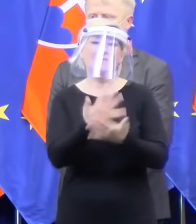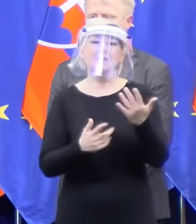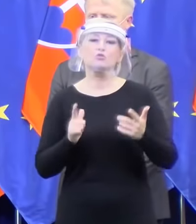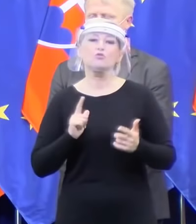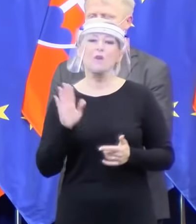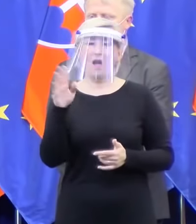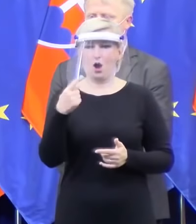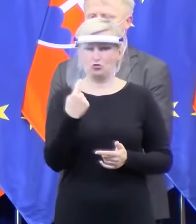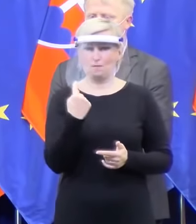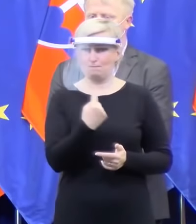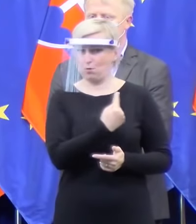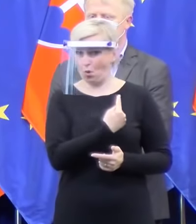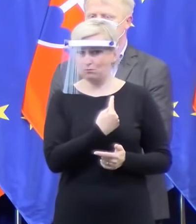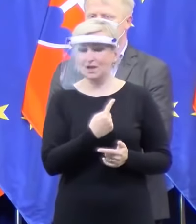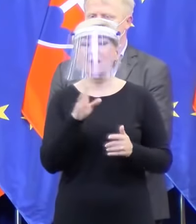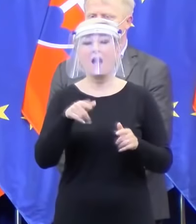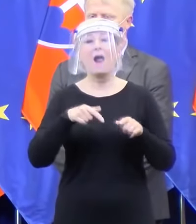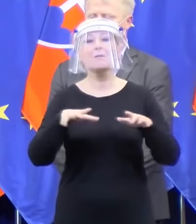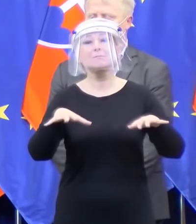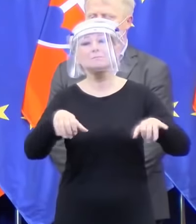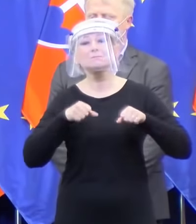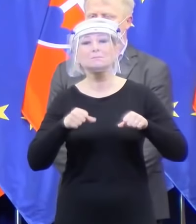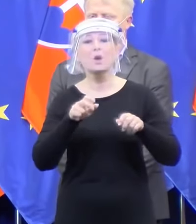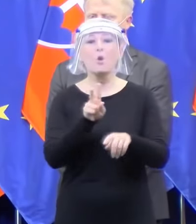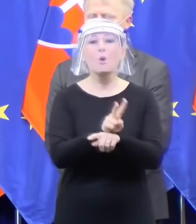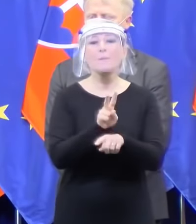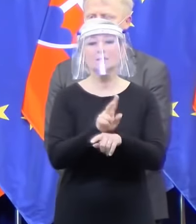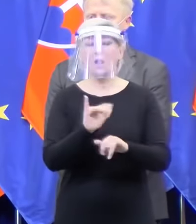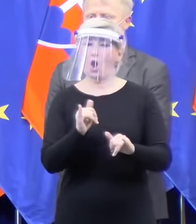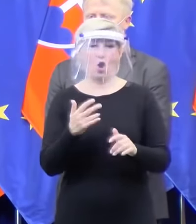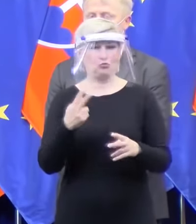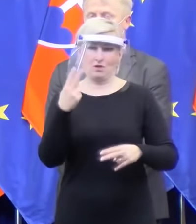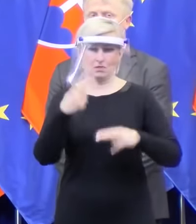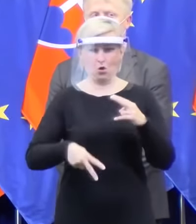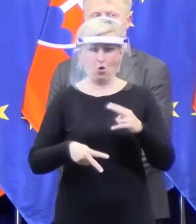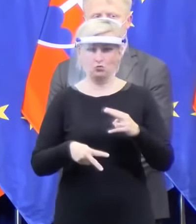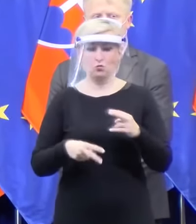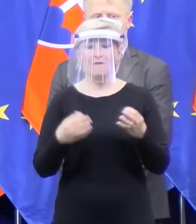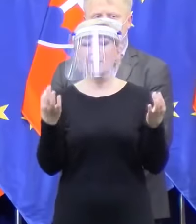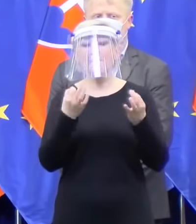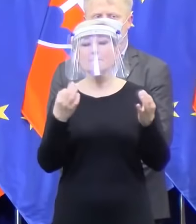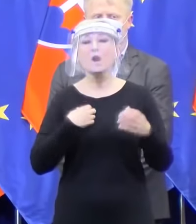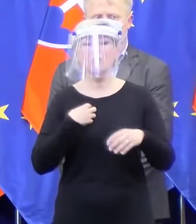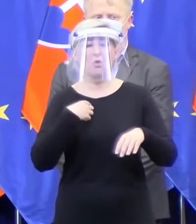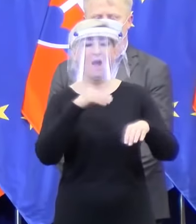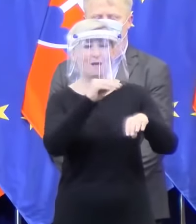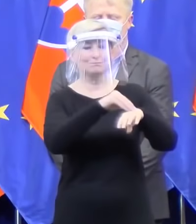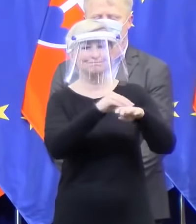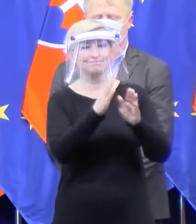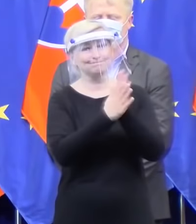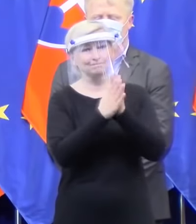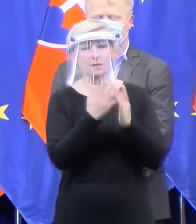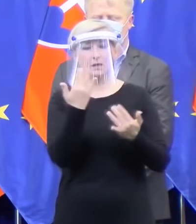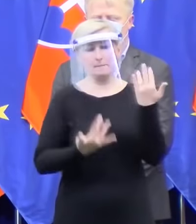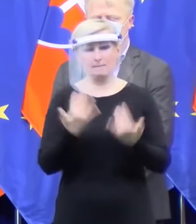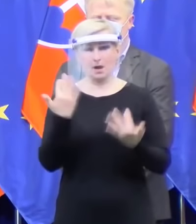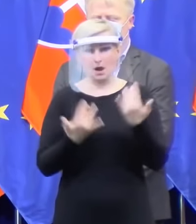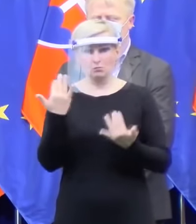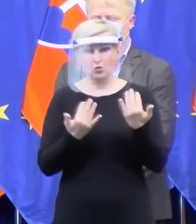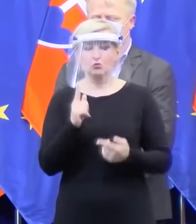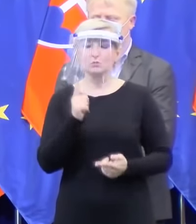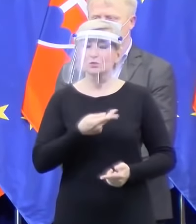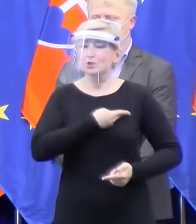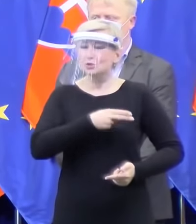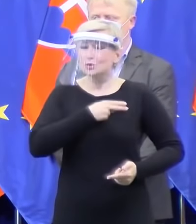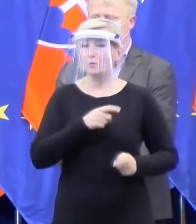opatrení ešte prijata definitívne nie je, lebo sme požiadali o prepočty a musíme sa naozaj zodpovedne rozhodnúť. Zároveň